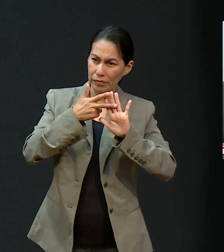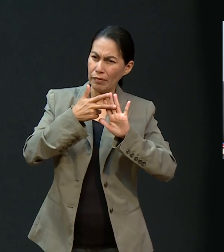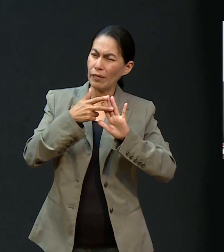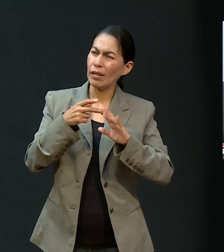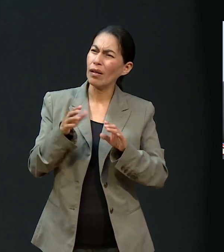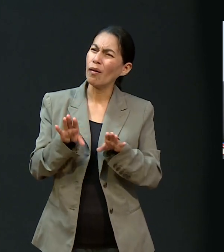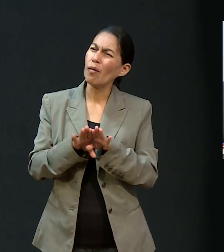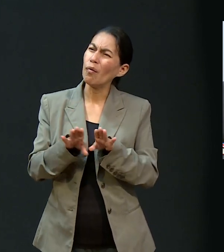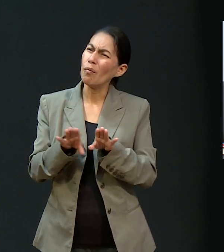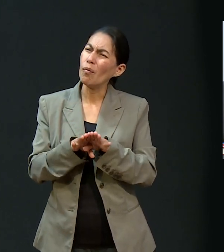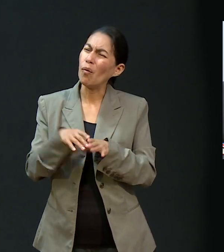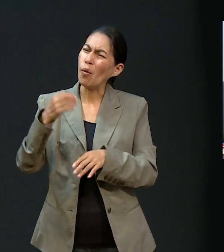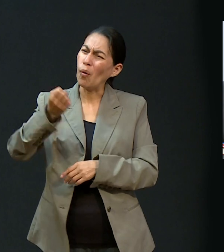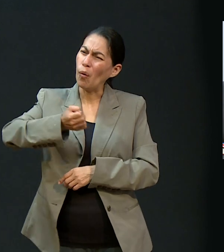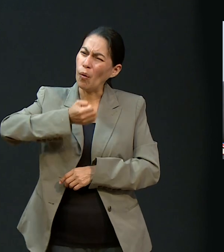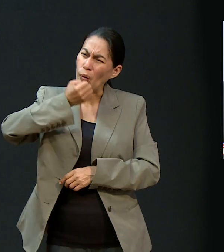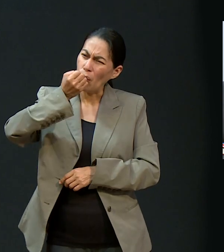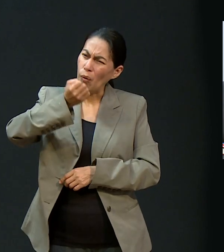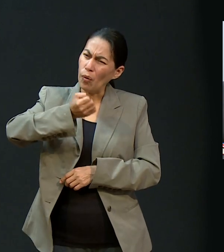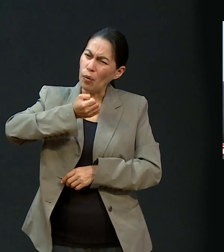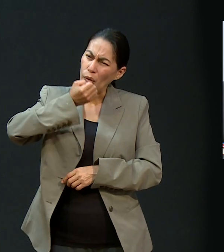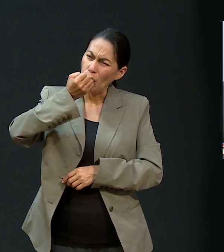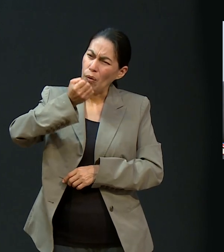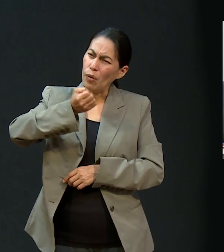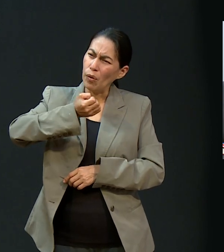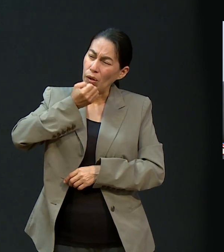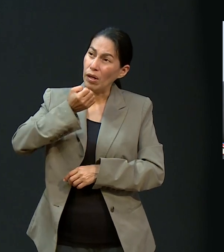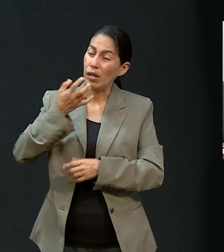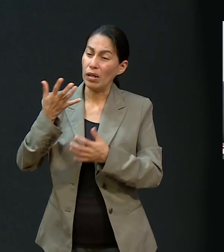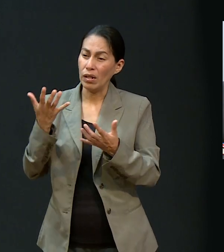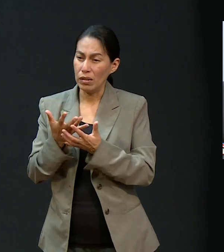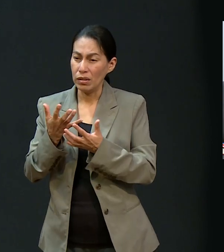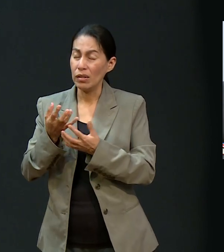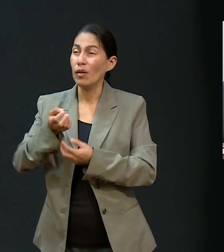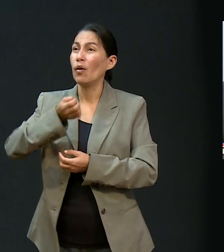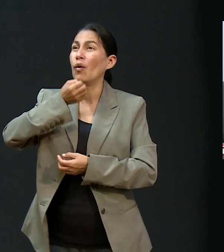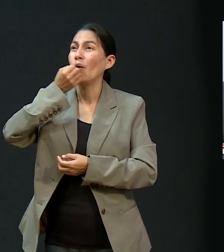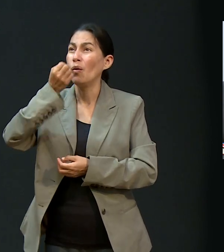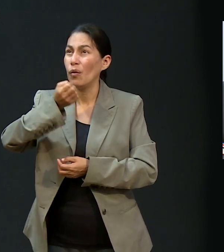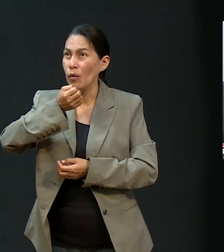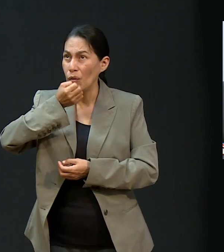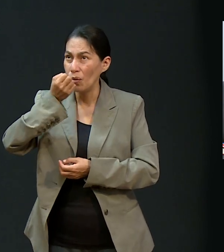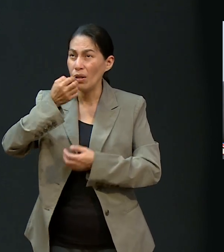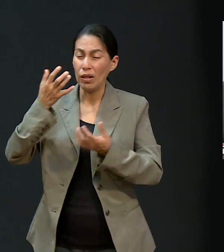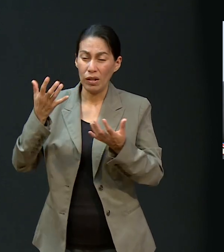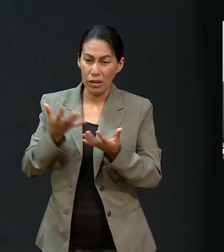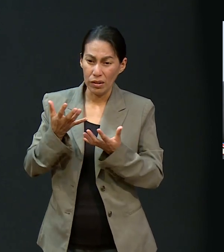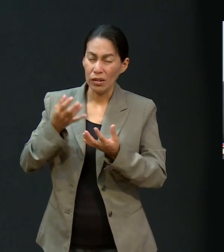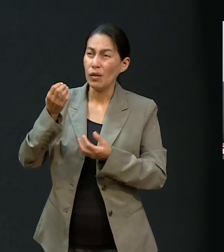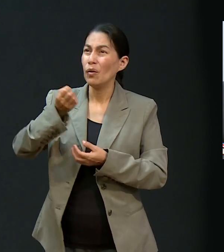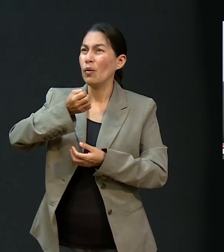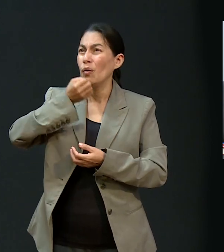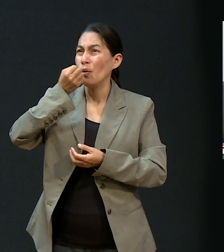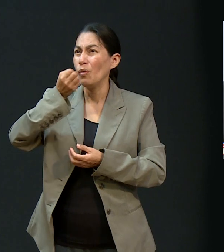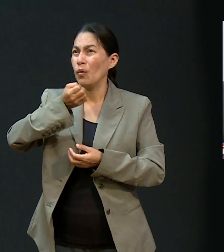Debe estar ahí siempre. Oramos y hacemos. oras y actúas. Después de eso, yo